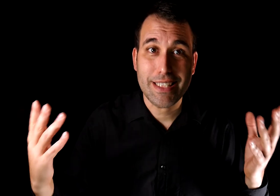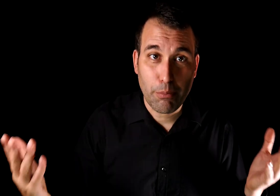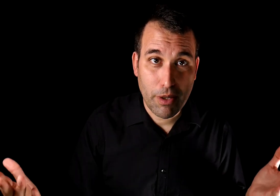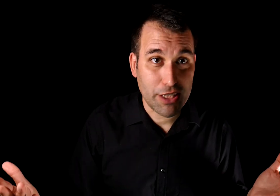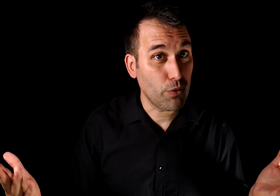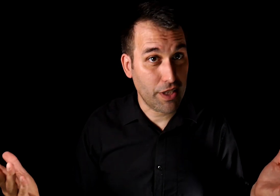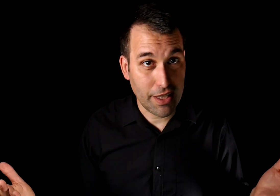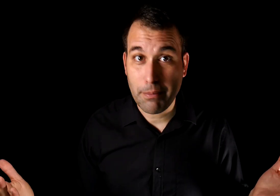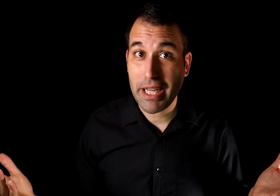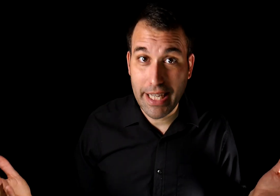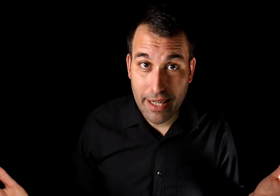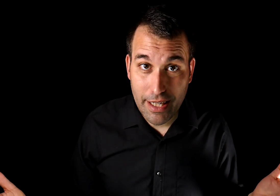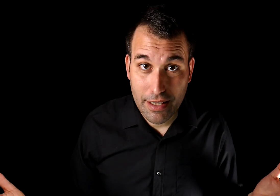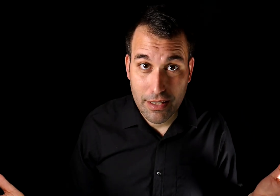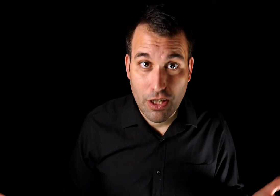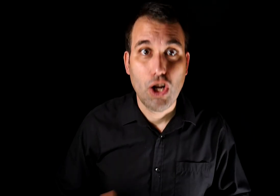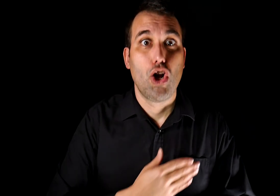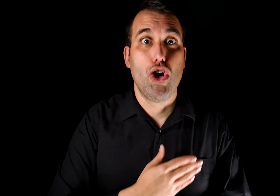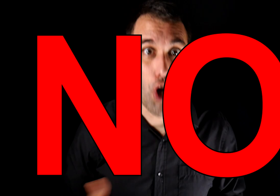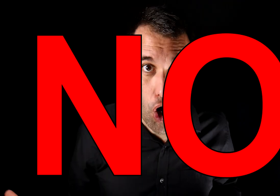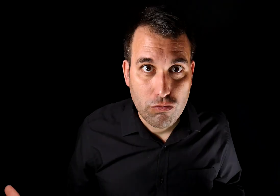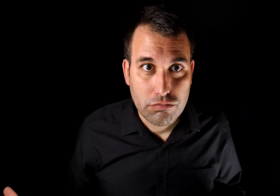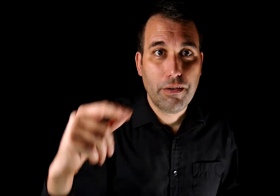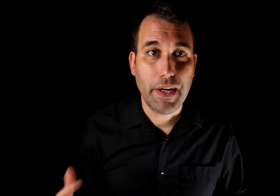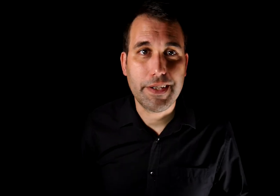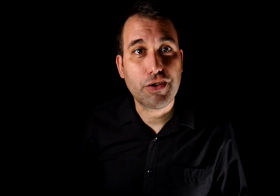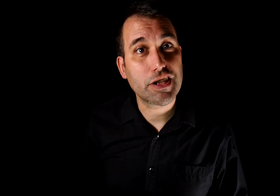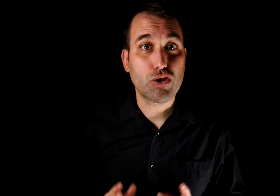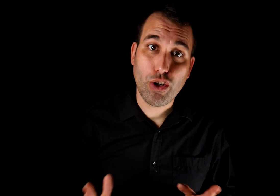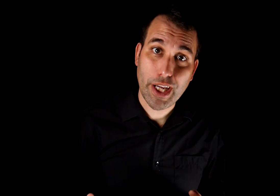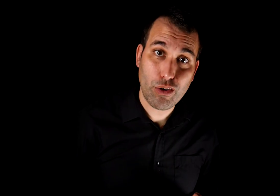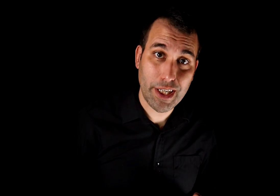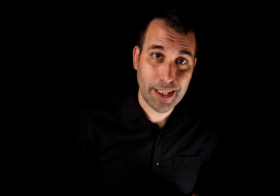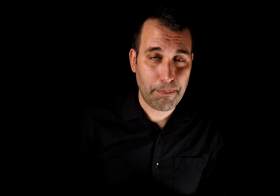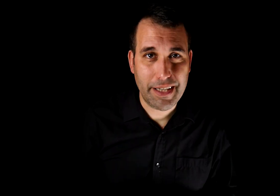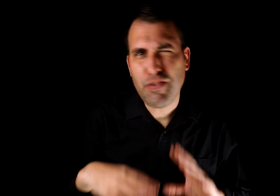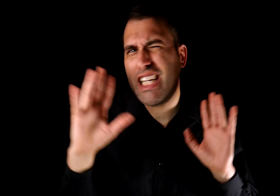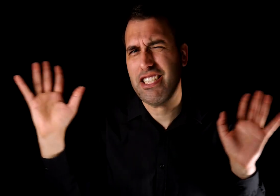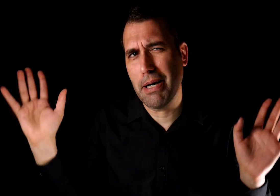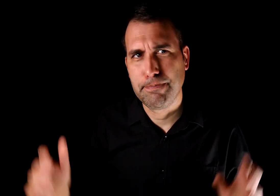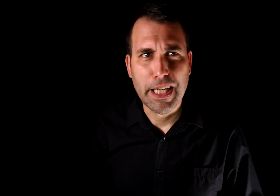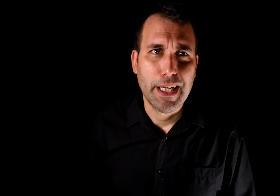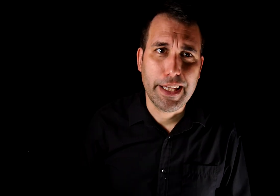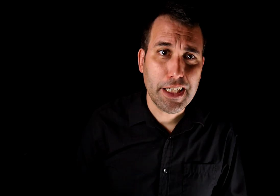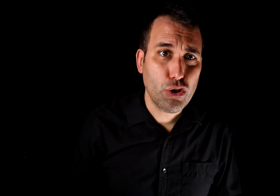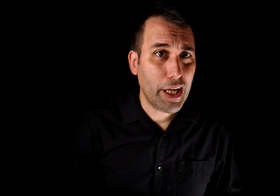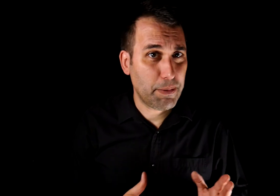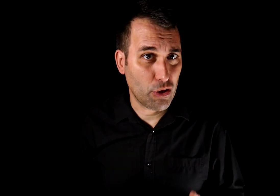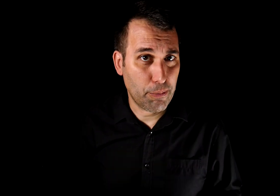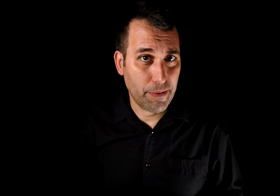esta prueba suficiente para creerle? ¡No! Felicitaciones a los que no cayeron en la trampa. Difidilísima. De hecho, el peso de la prueba